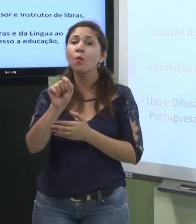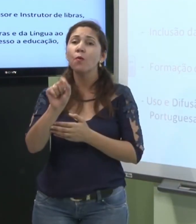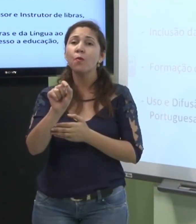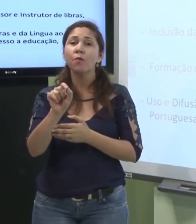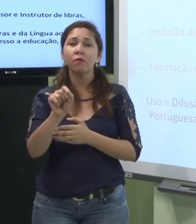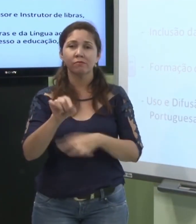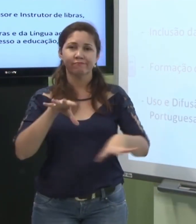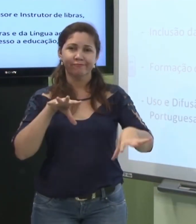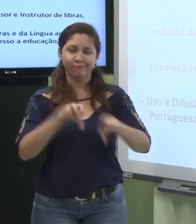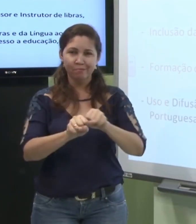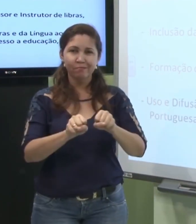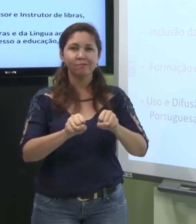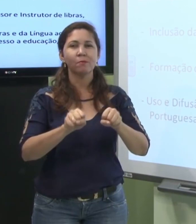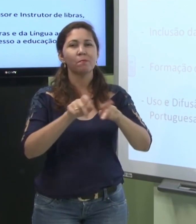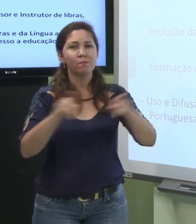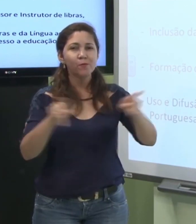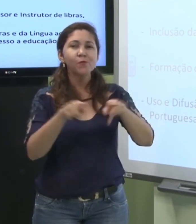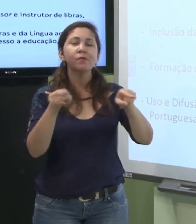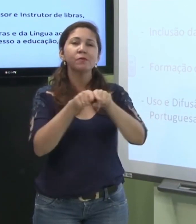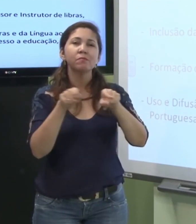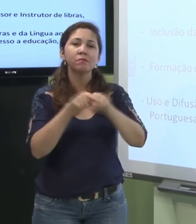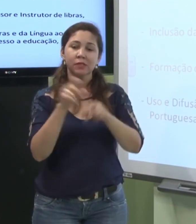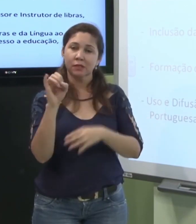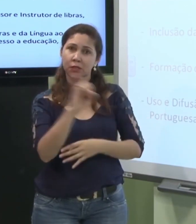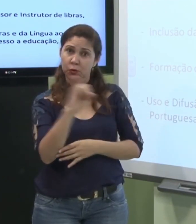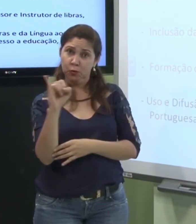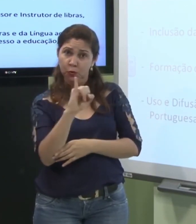então a formação de professor e instrutor de libras